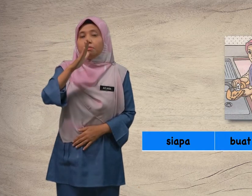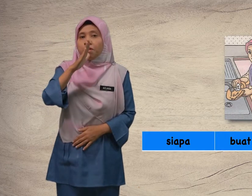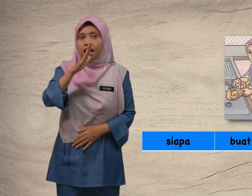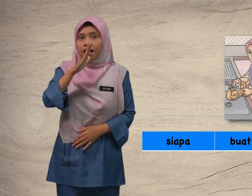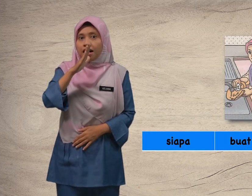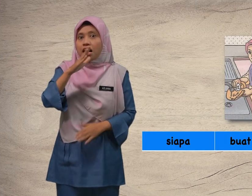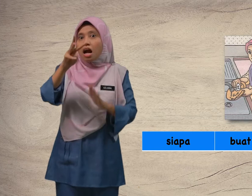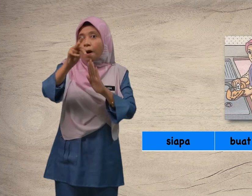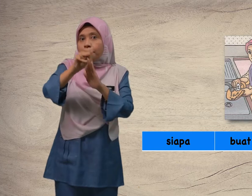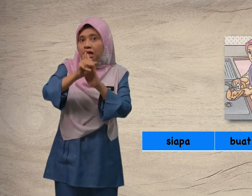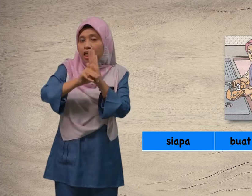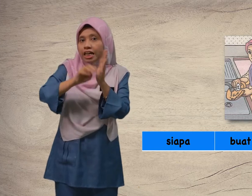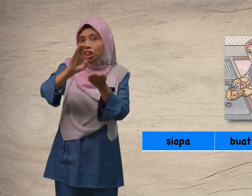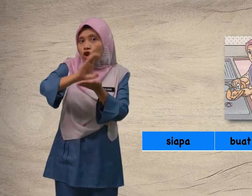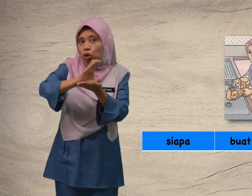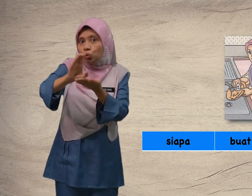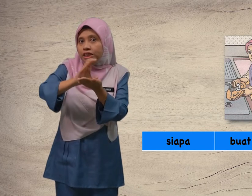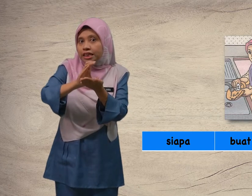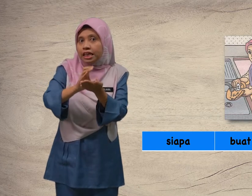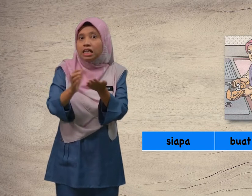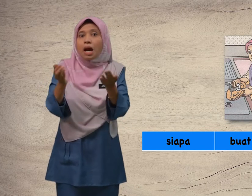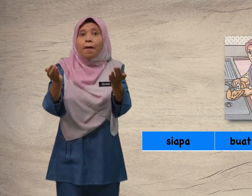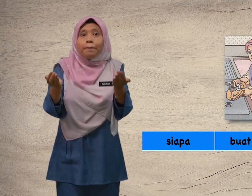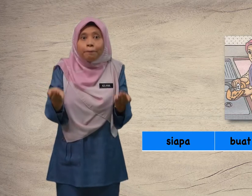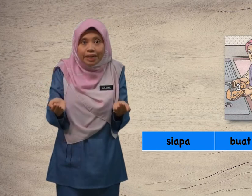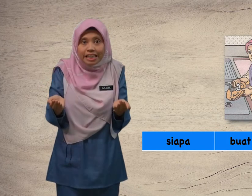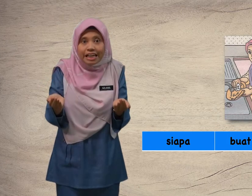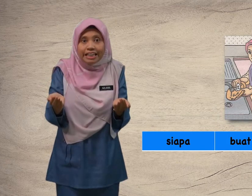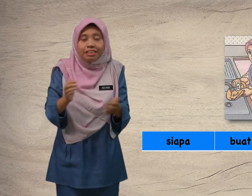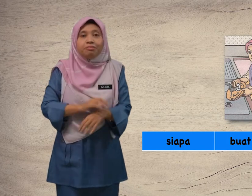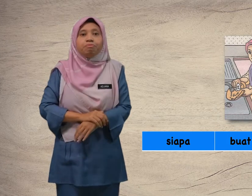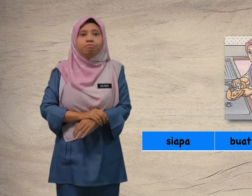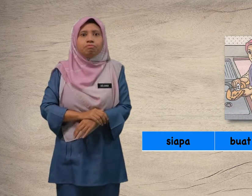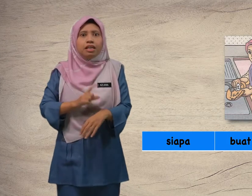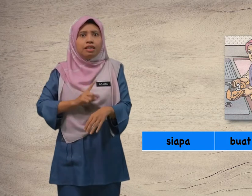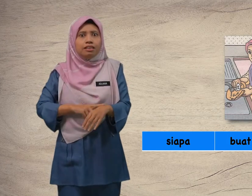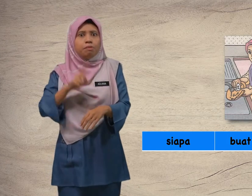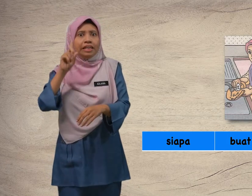Emak mencuci pinggan. di, mana.